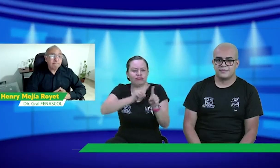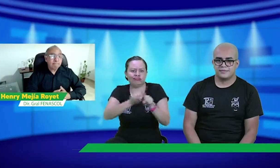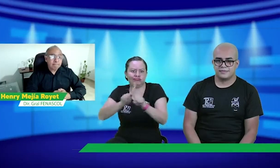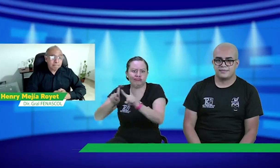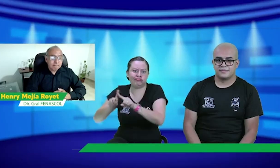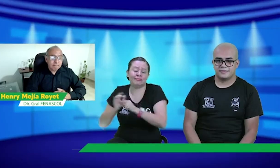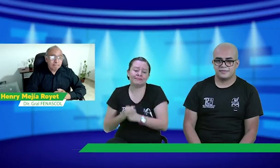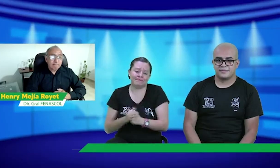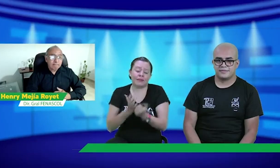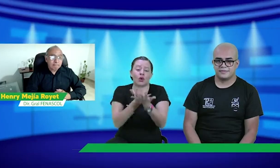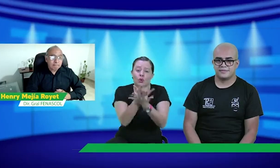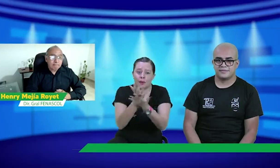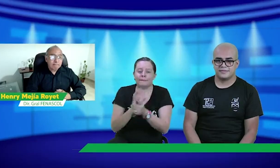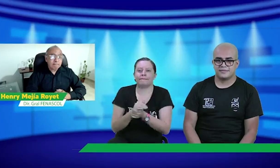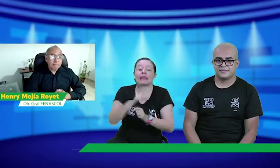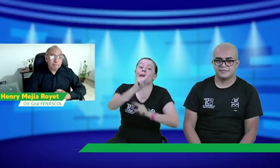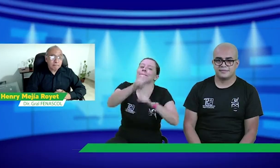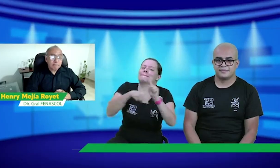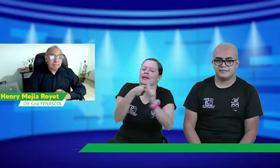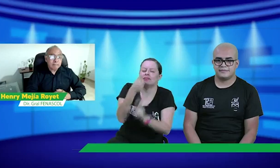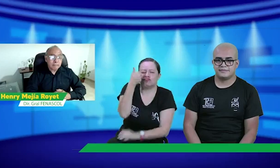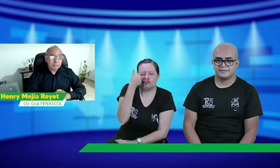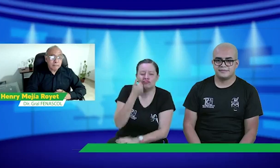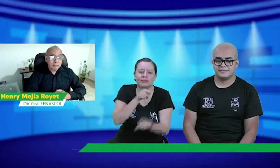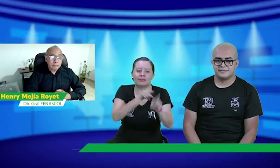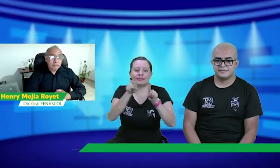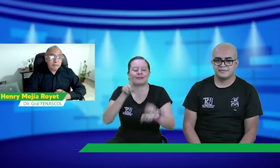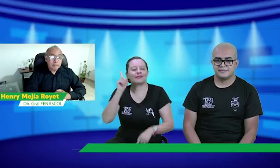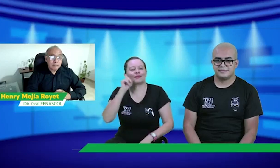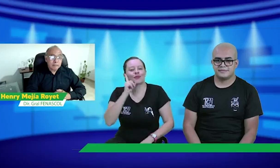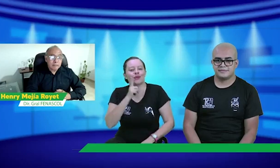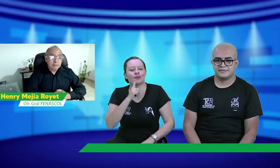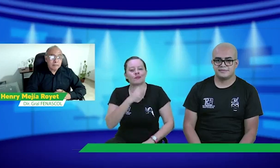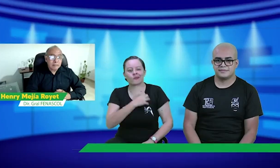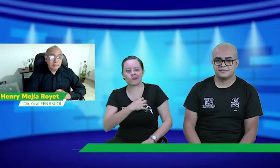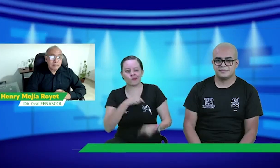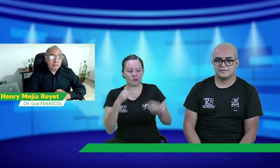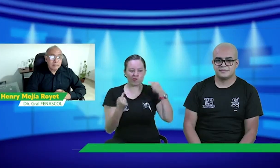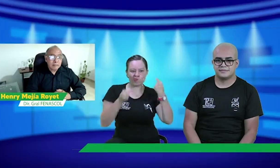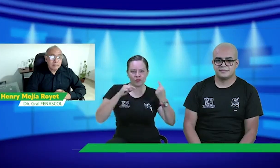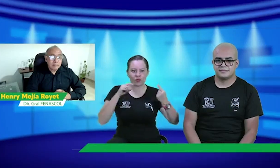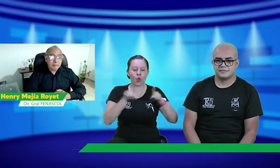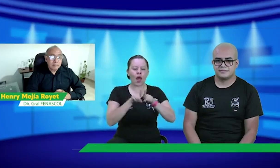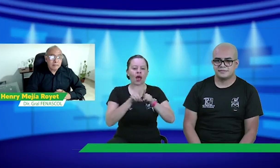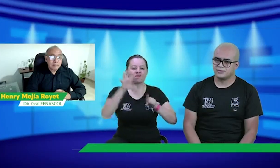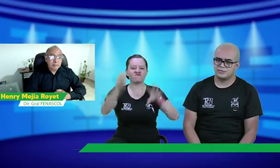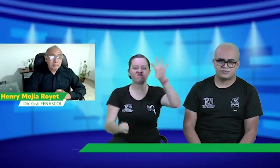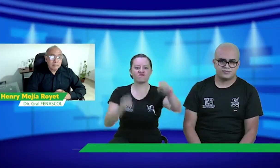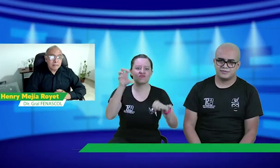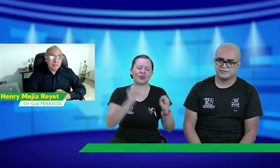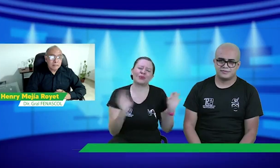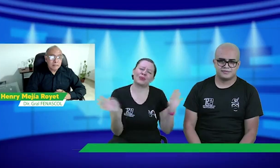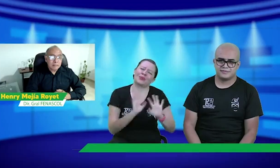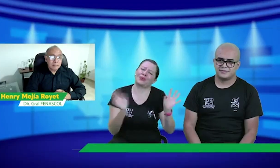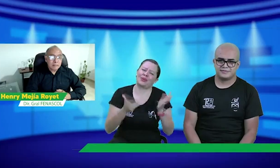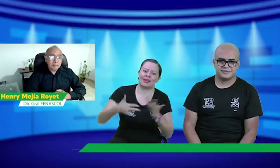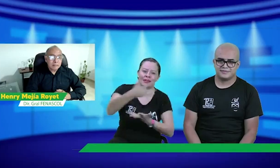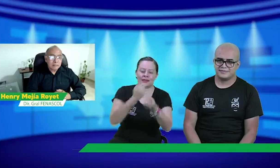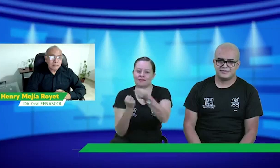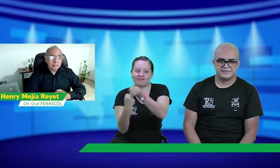pagar todo lo que necesitamos. Entonces, también otra recomendación es no tener esta envidia y como